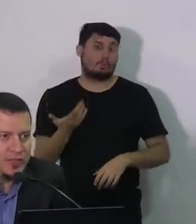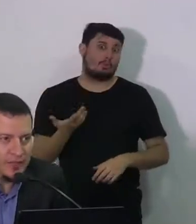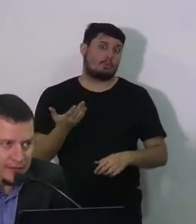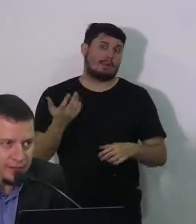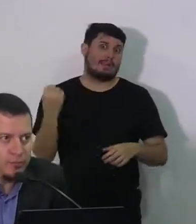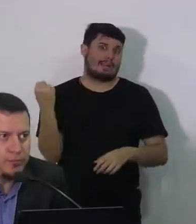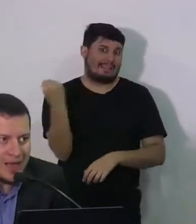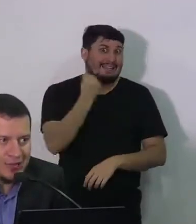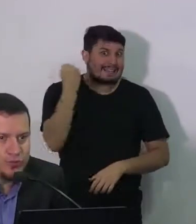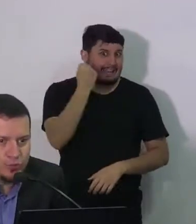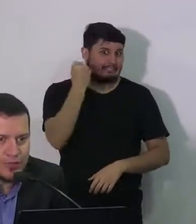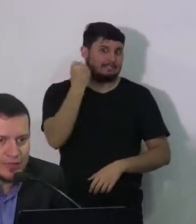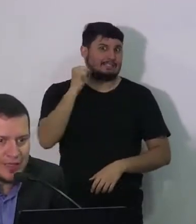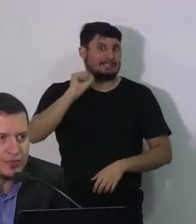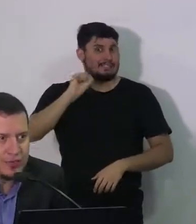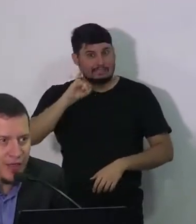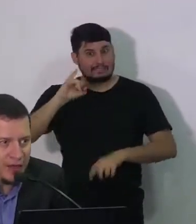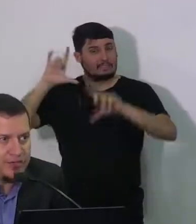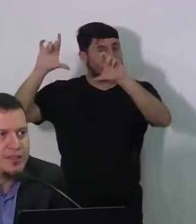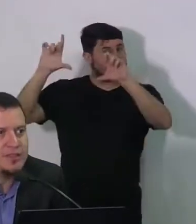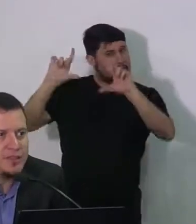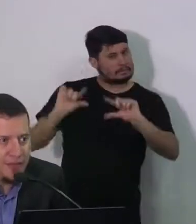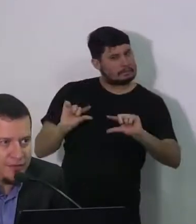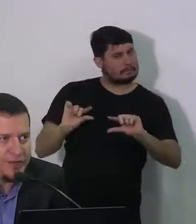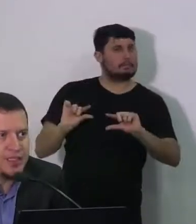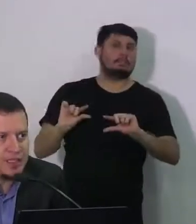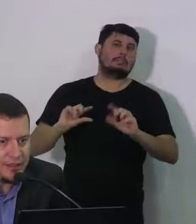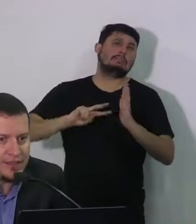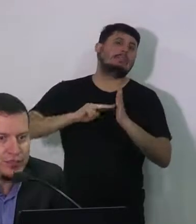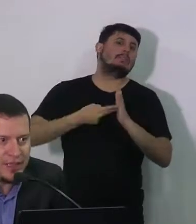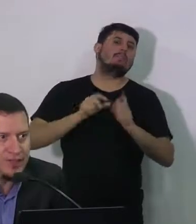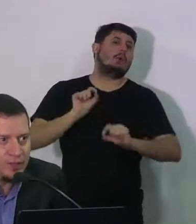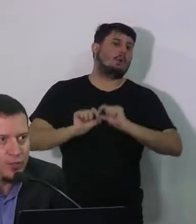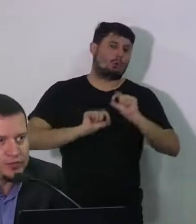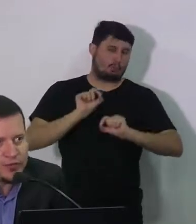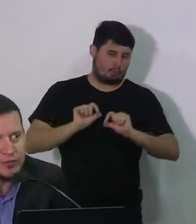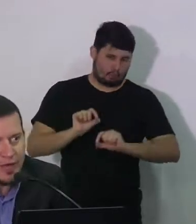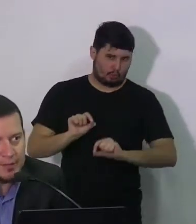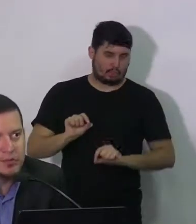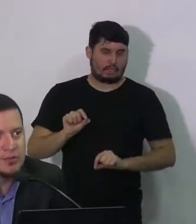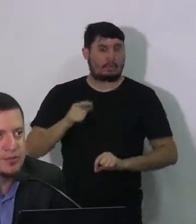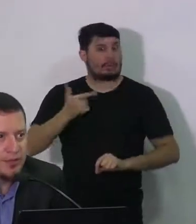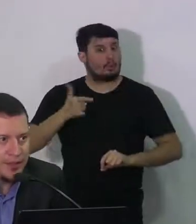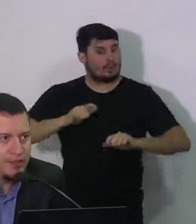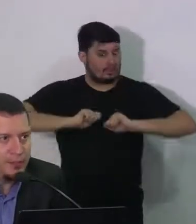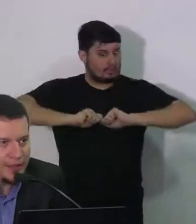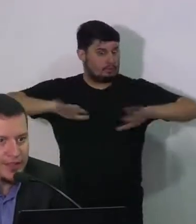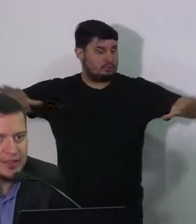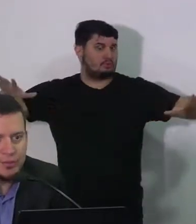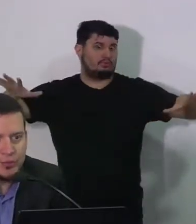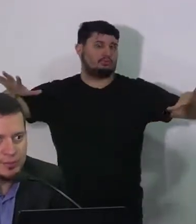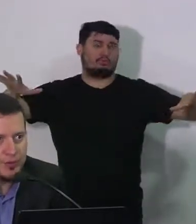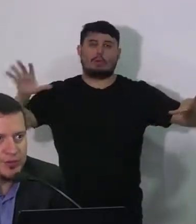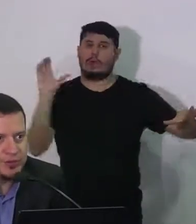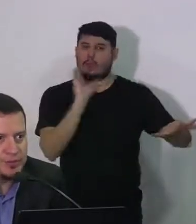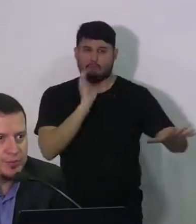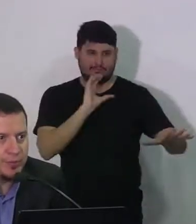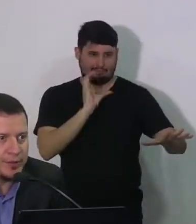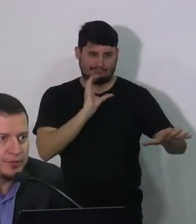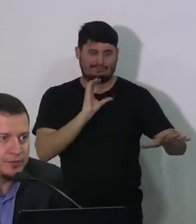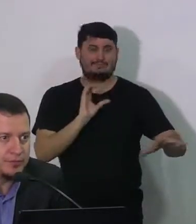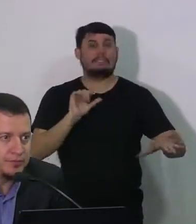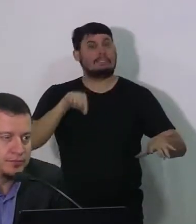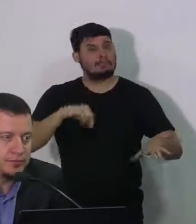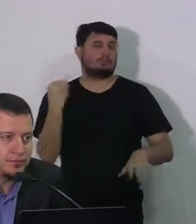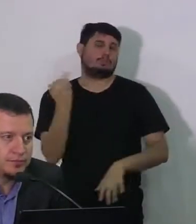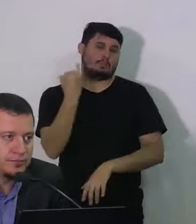Se a gente consegue ter um baixo número de casos graves, significa que não está havendo um contágio rápido. Isso, para a gente, é muito importante nesse